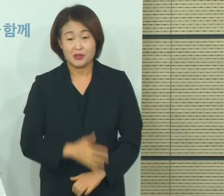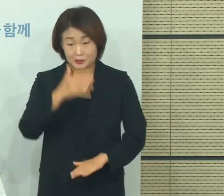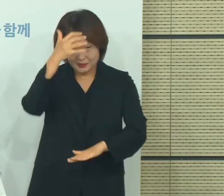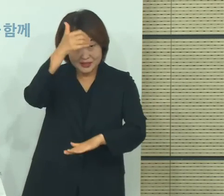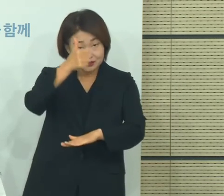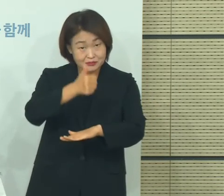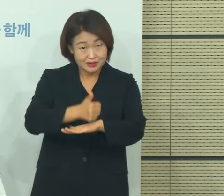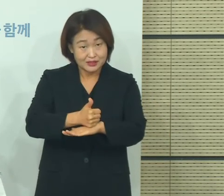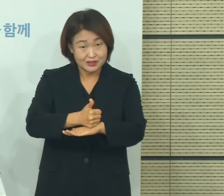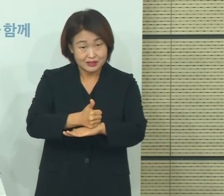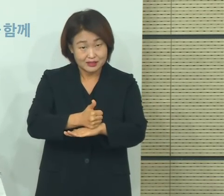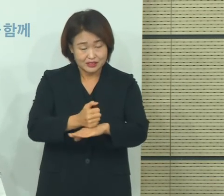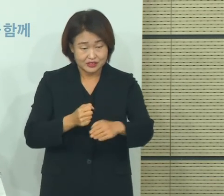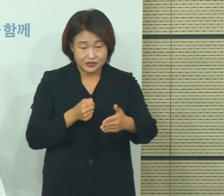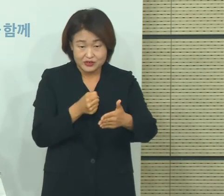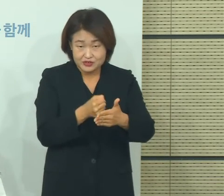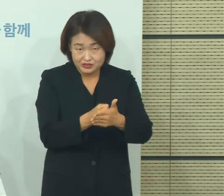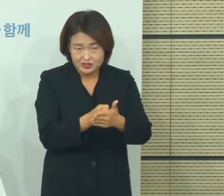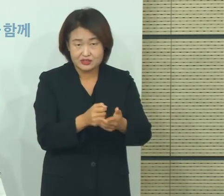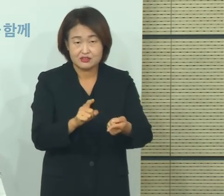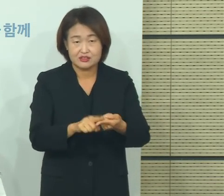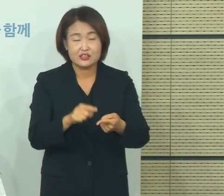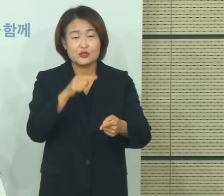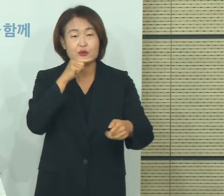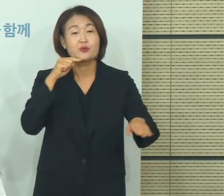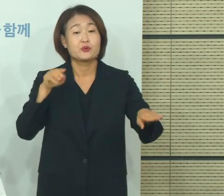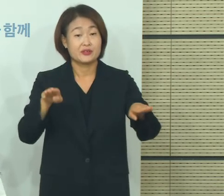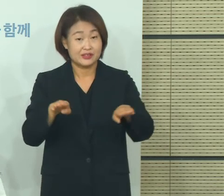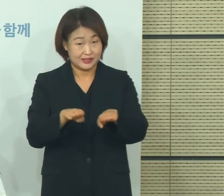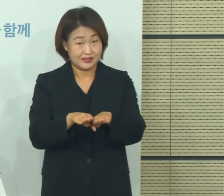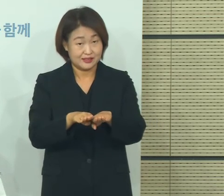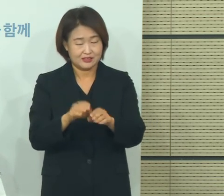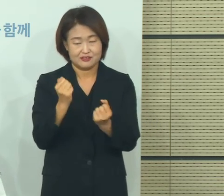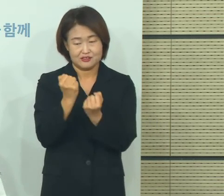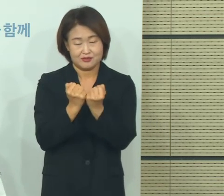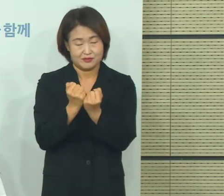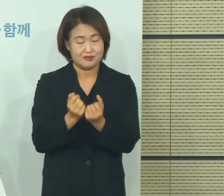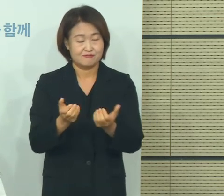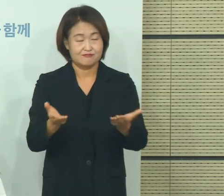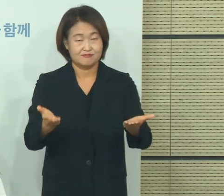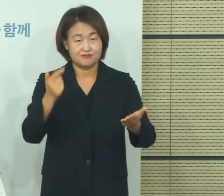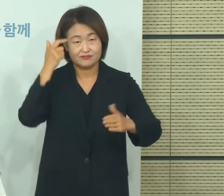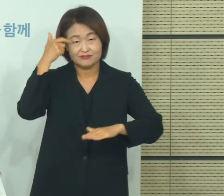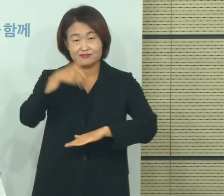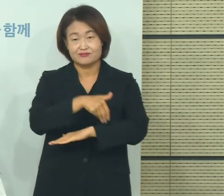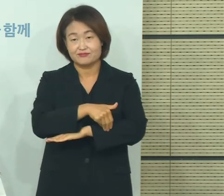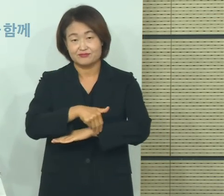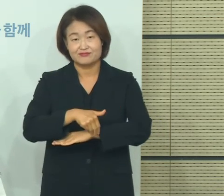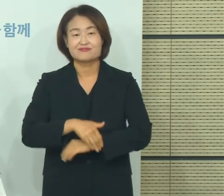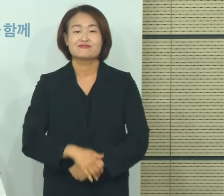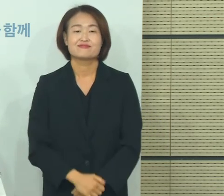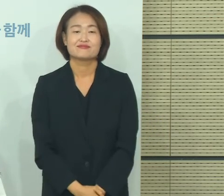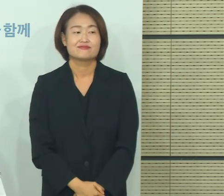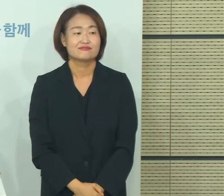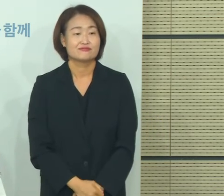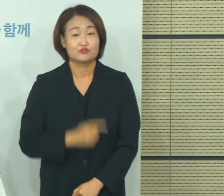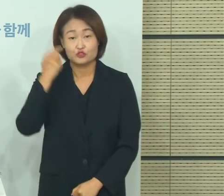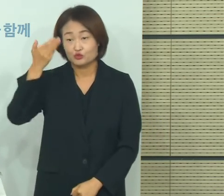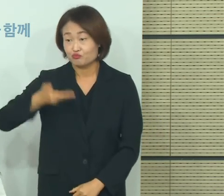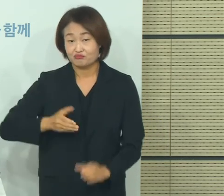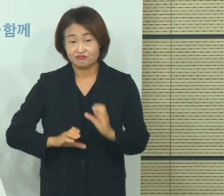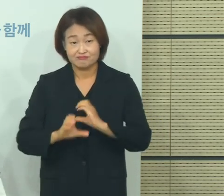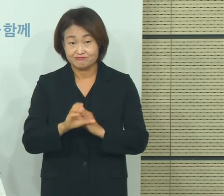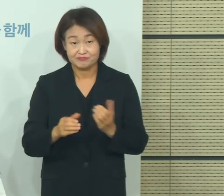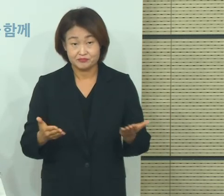부분들은 주말에 브리핑을 통해서 안내해 드릴 수 있도록 그렇게 할 예정입니다. 네 더 이상 질문이